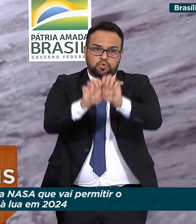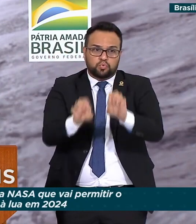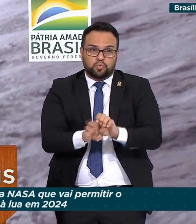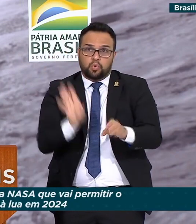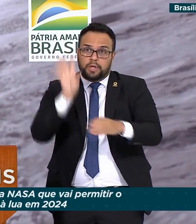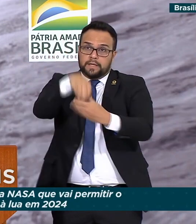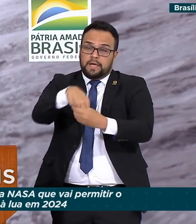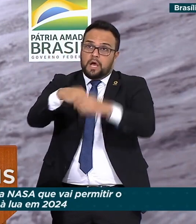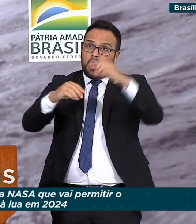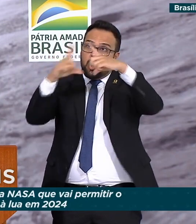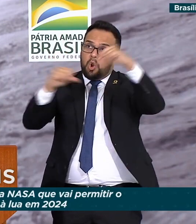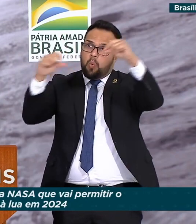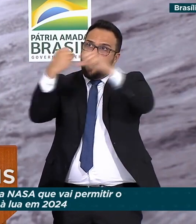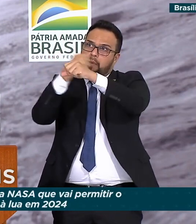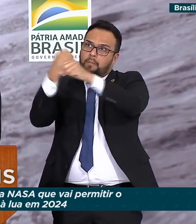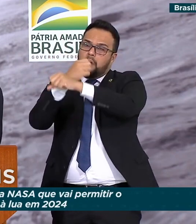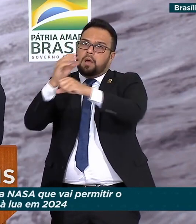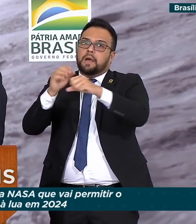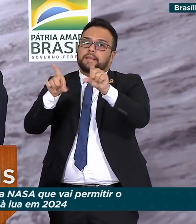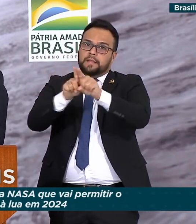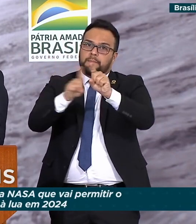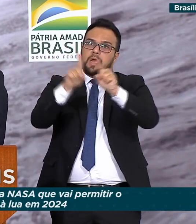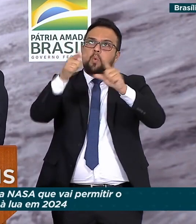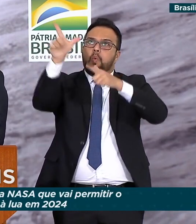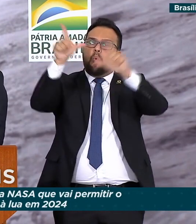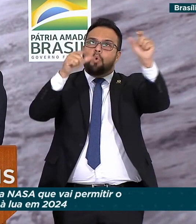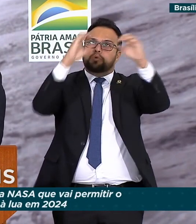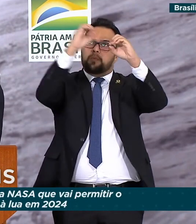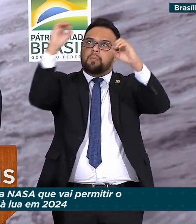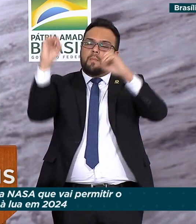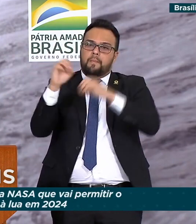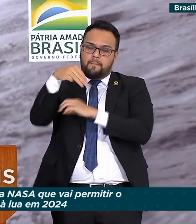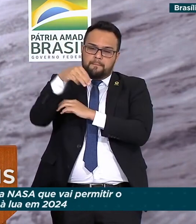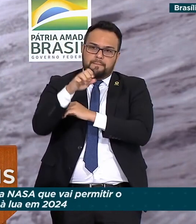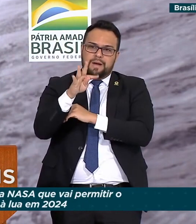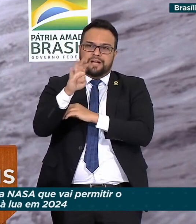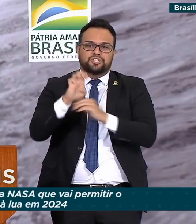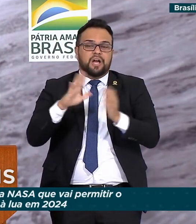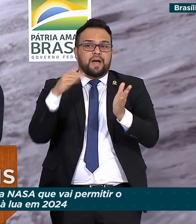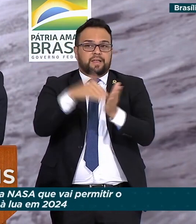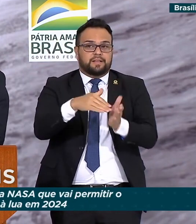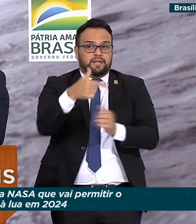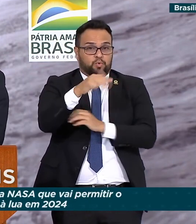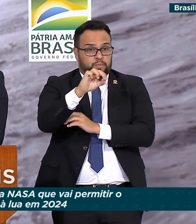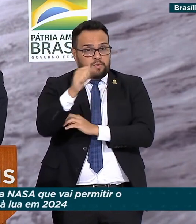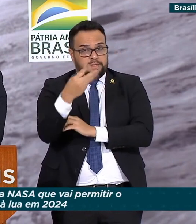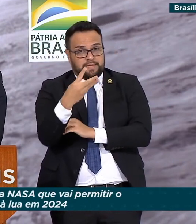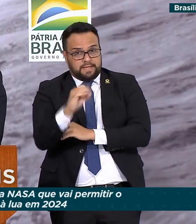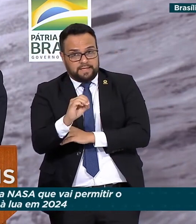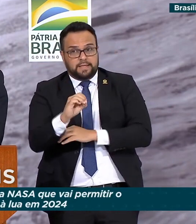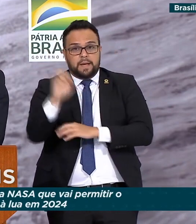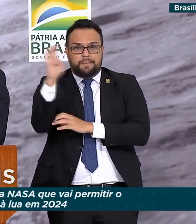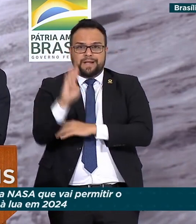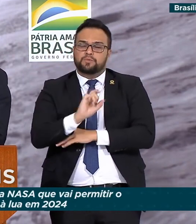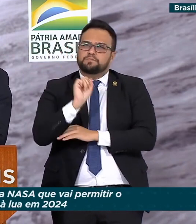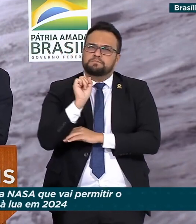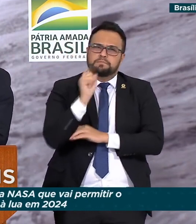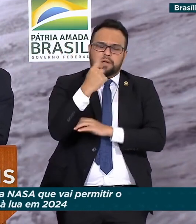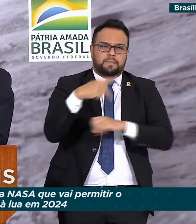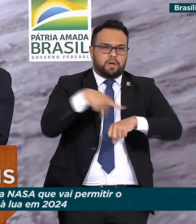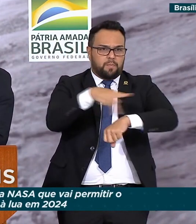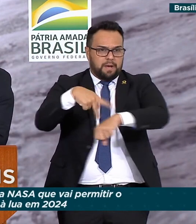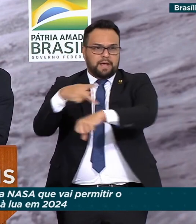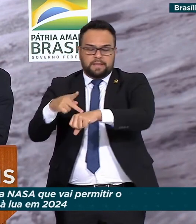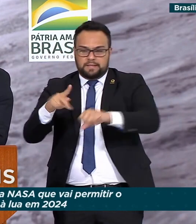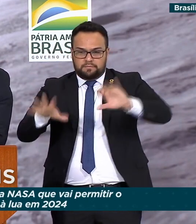na Lua, bem como missão tripulada à Marte na década de 2030. O Brasil é o primeiro país latino-americano a